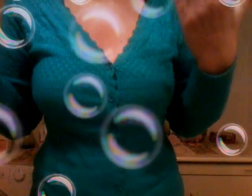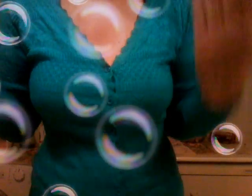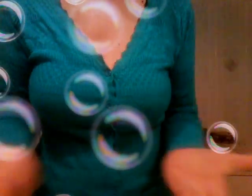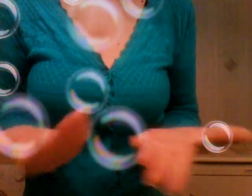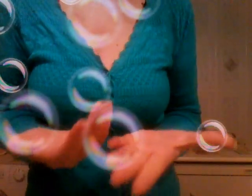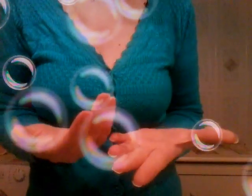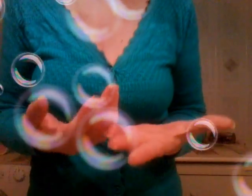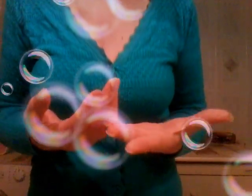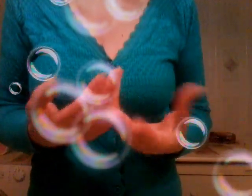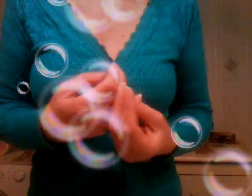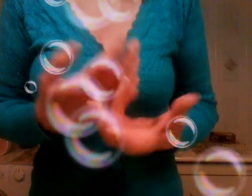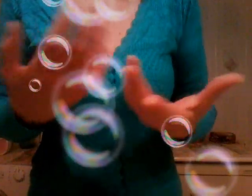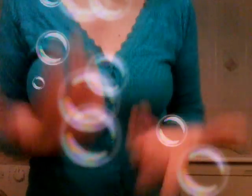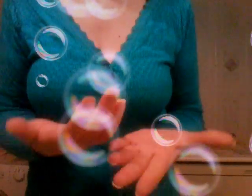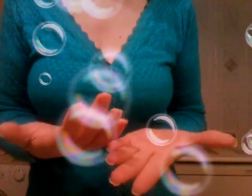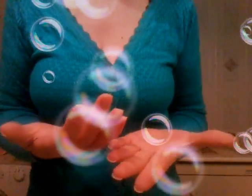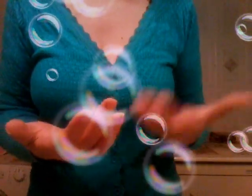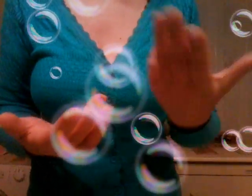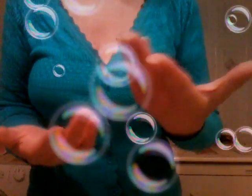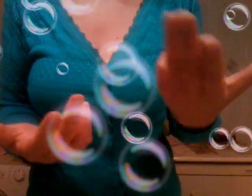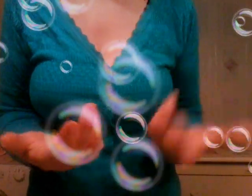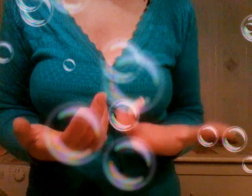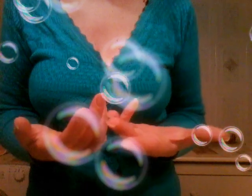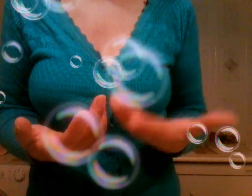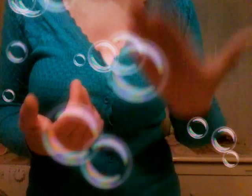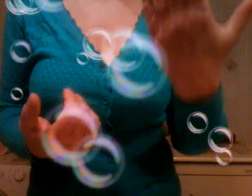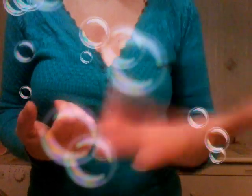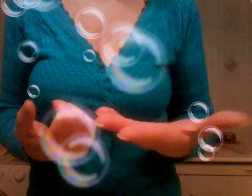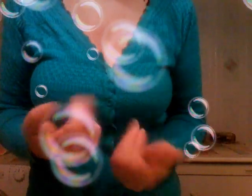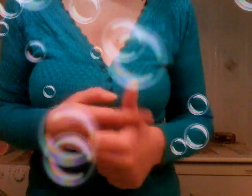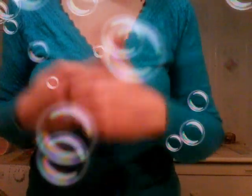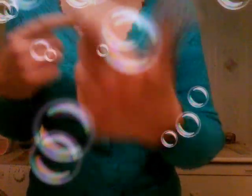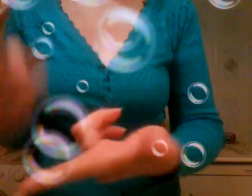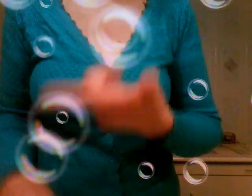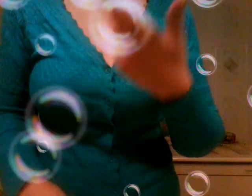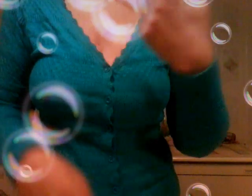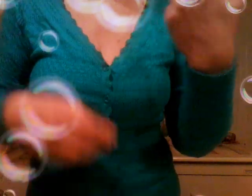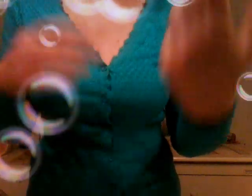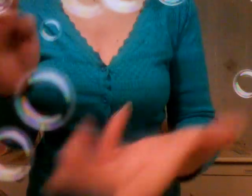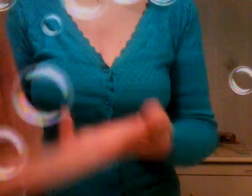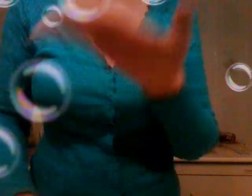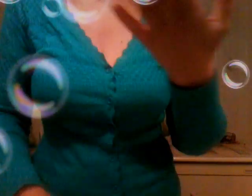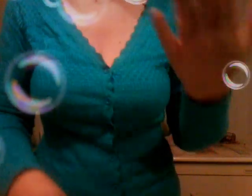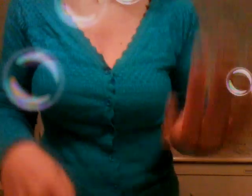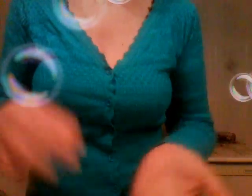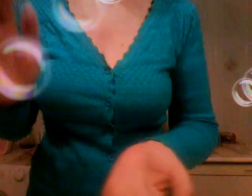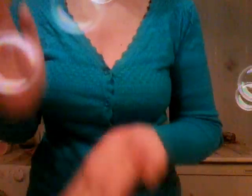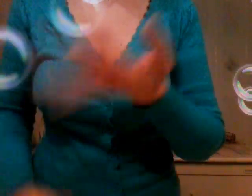rosicate che poi che cosa rosicate sono quattro anni che poi andate al mare andate al lago con le cappa e soli